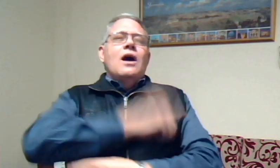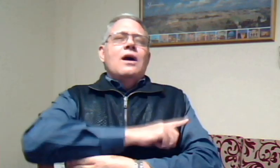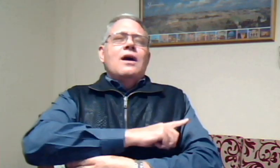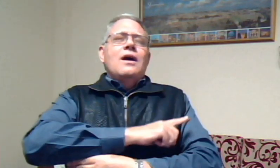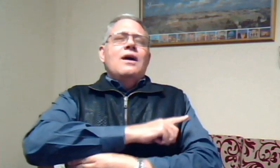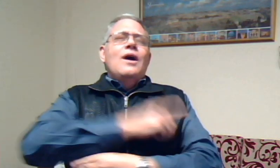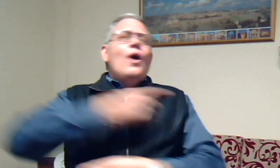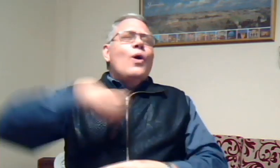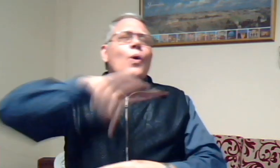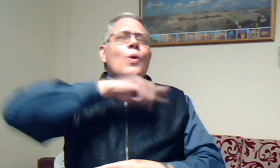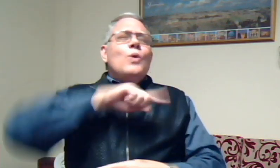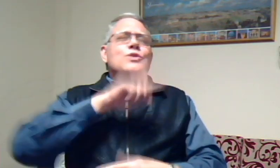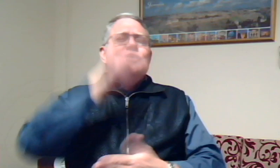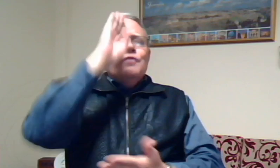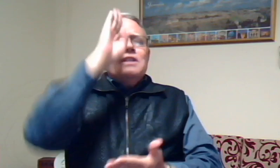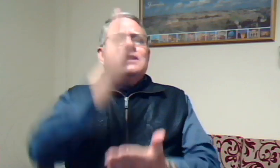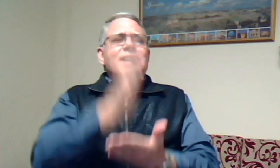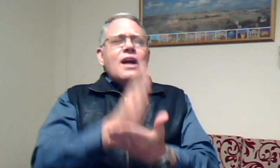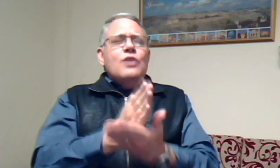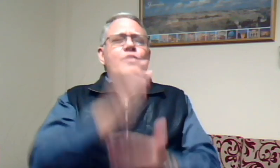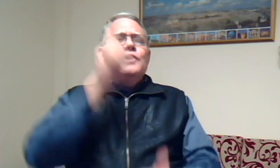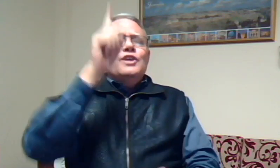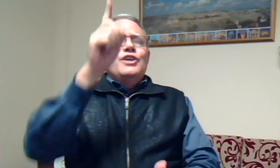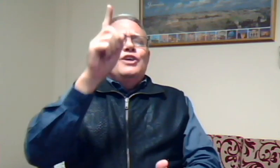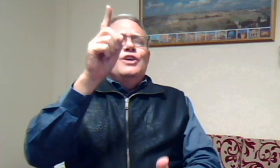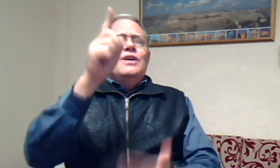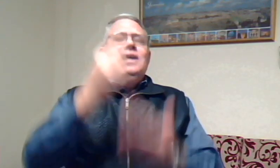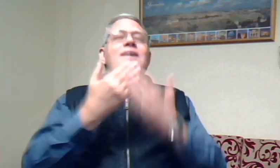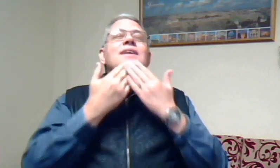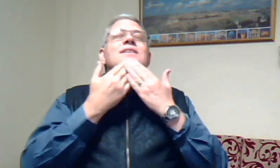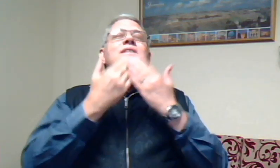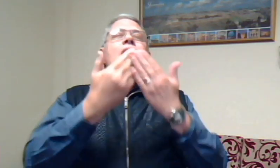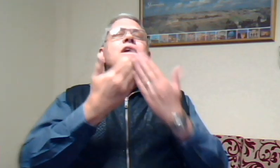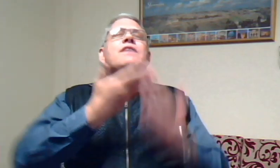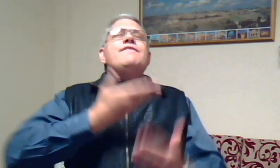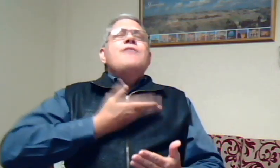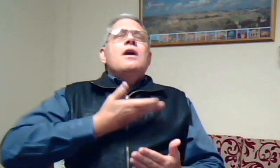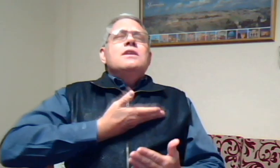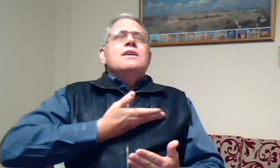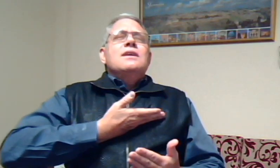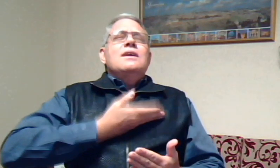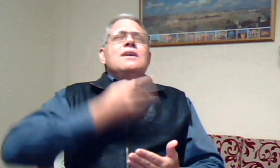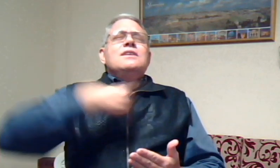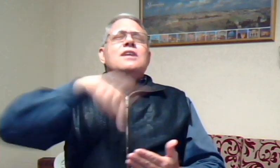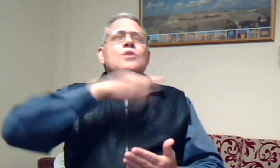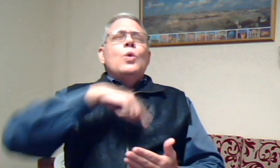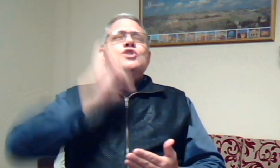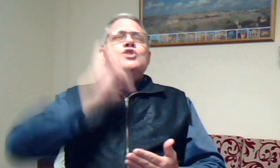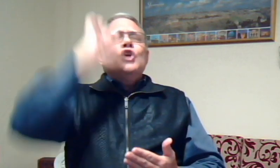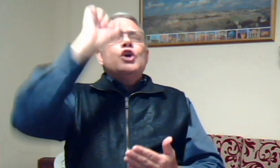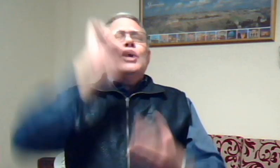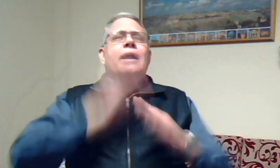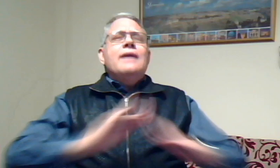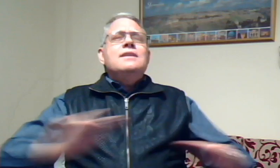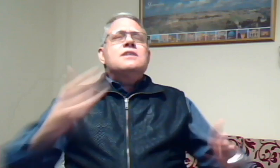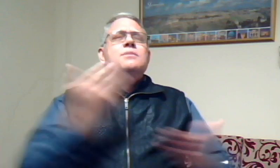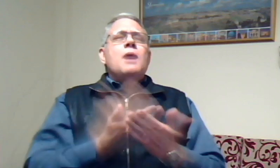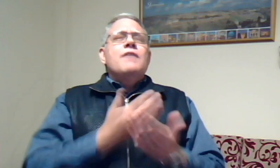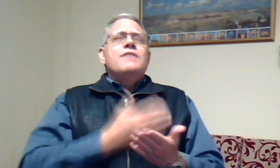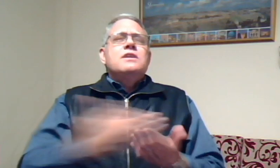ons vertrouw vir u dankie vader dat ons u kinders mag wees